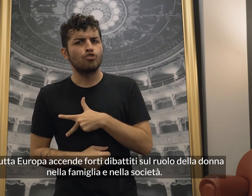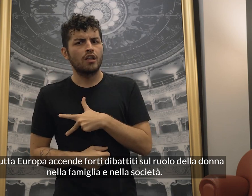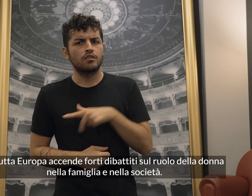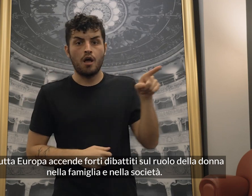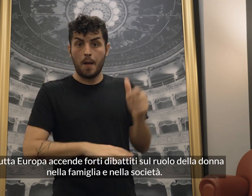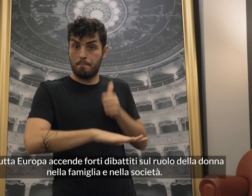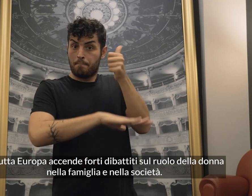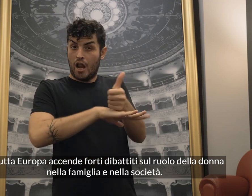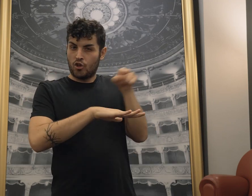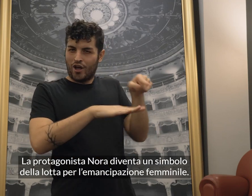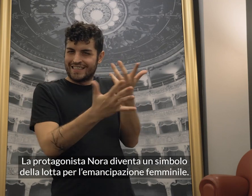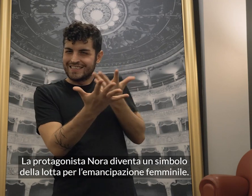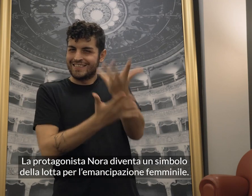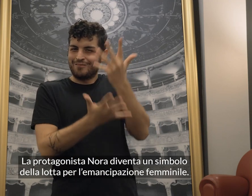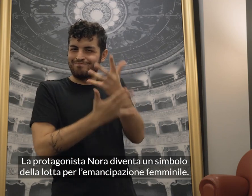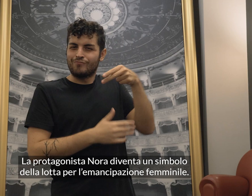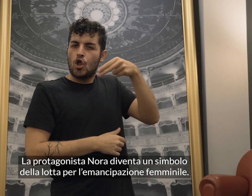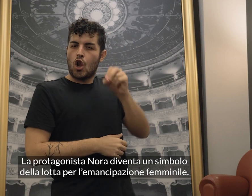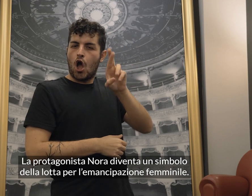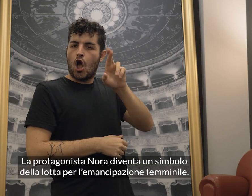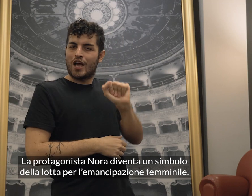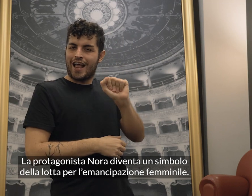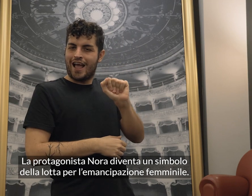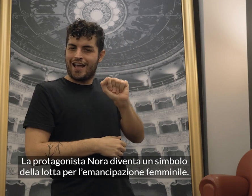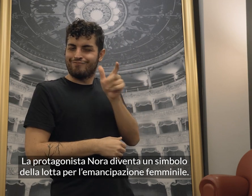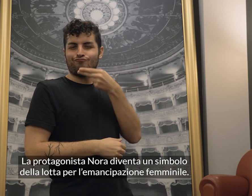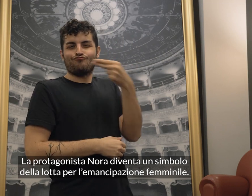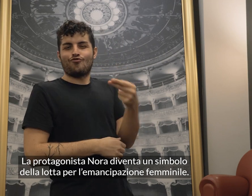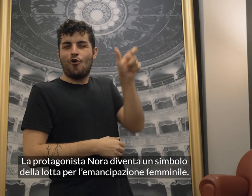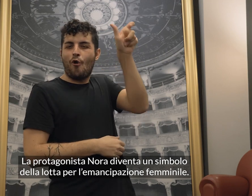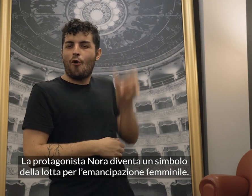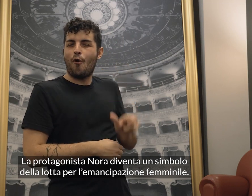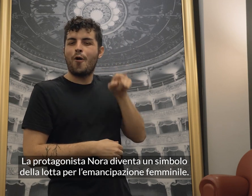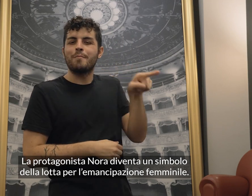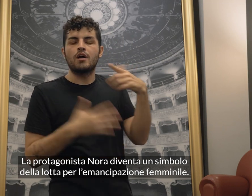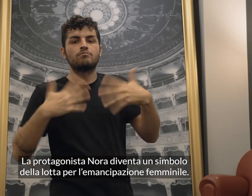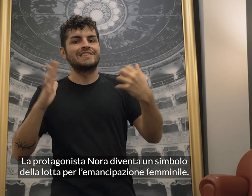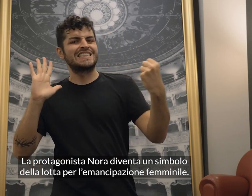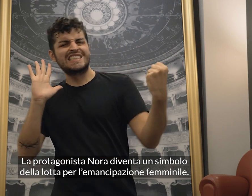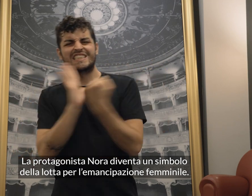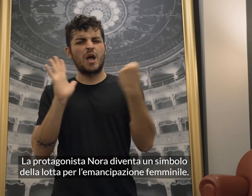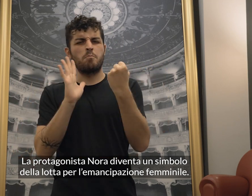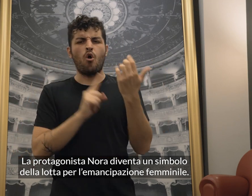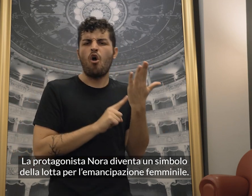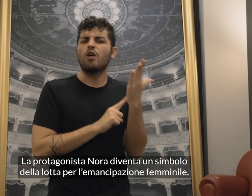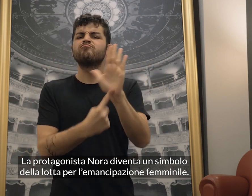La protagonista Nora diventa un simbolo della lotta per l